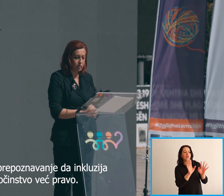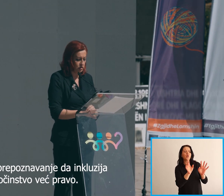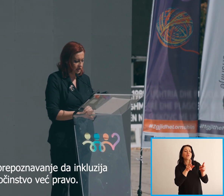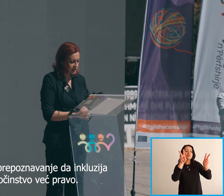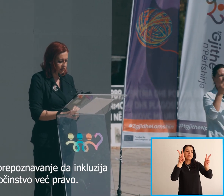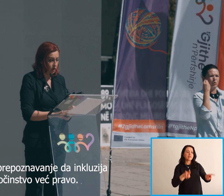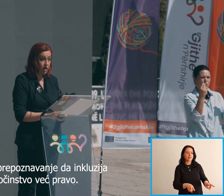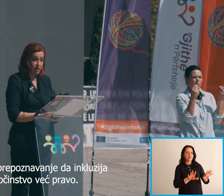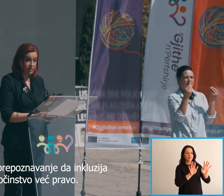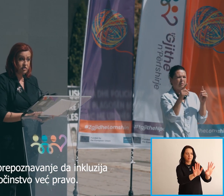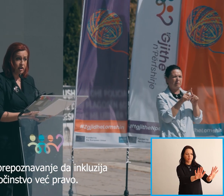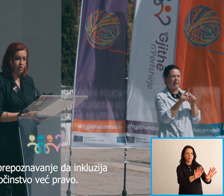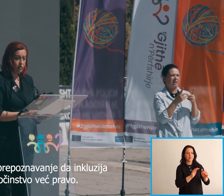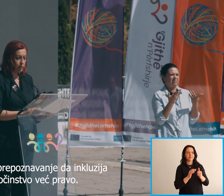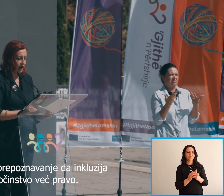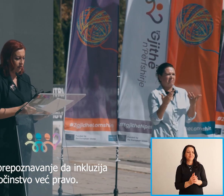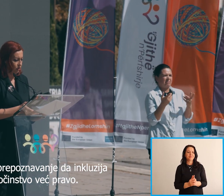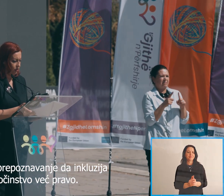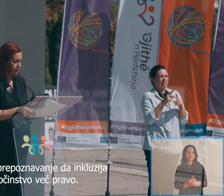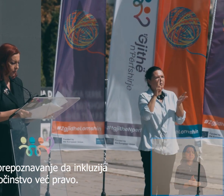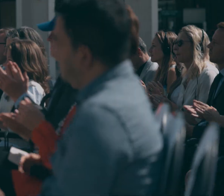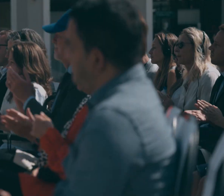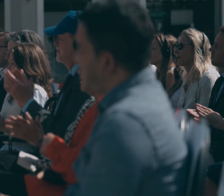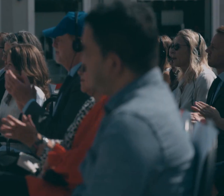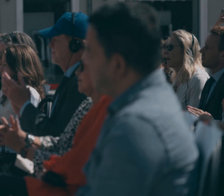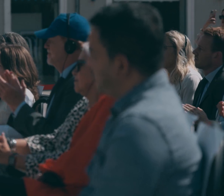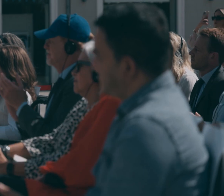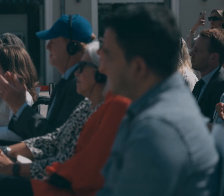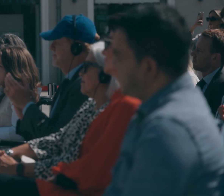nije dobročinstvo veç njihovo pravo